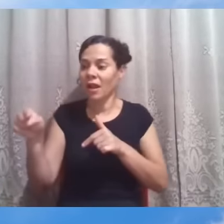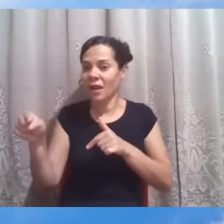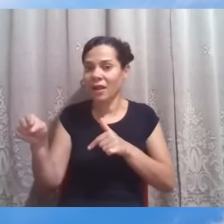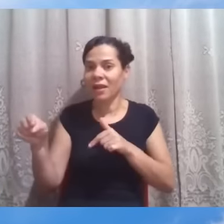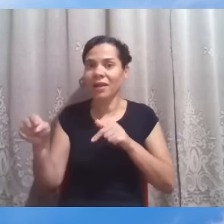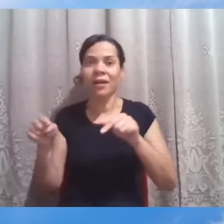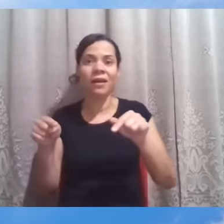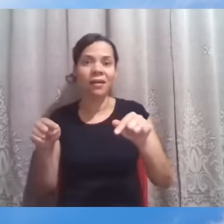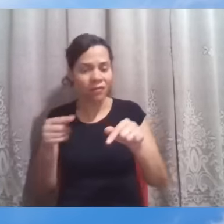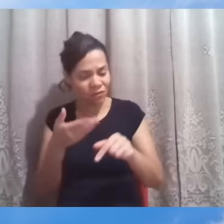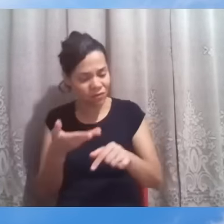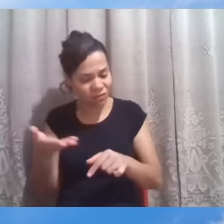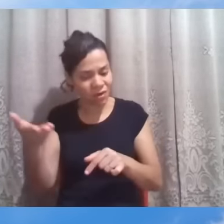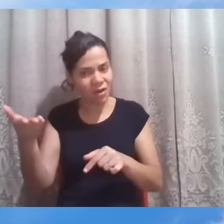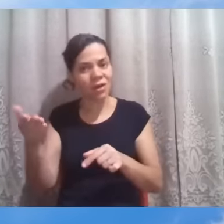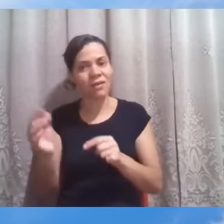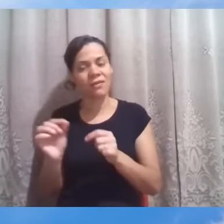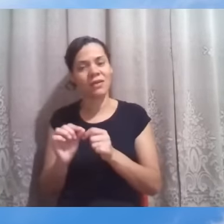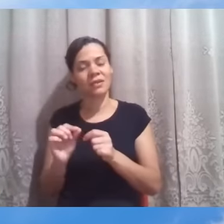vamos lá e fazemos.